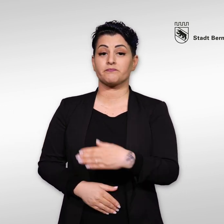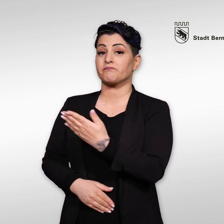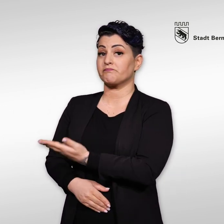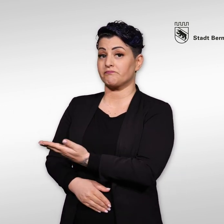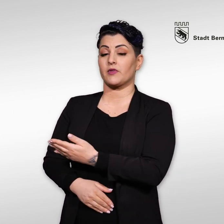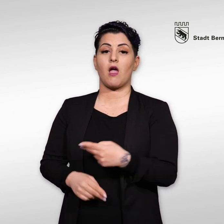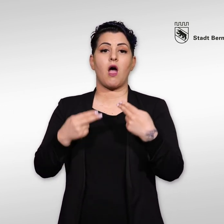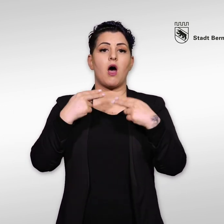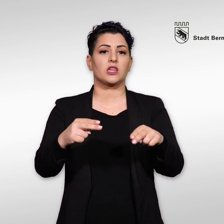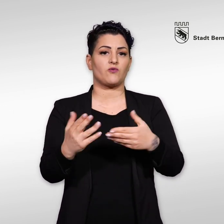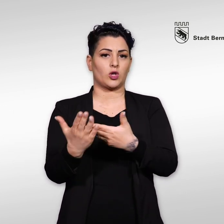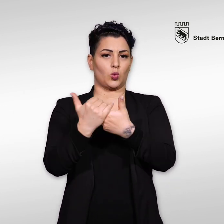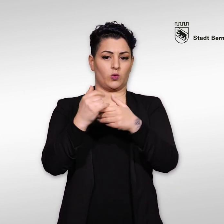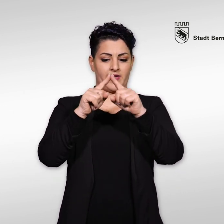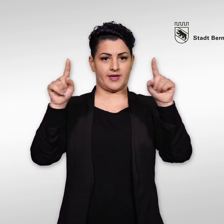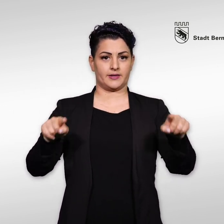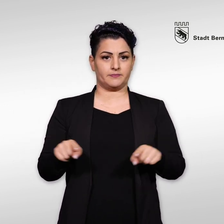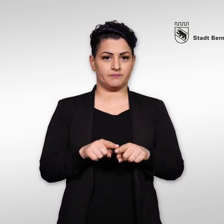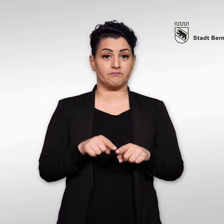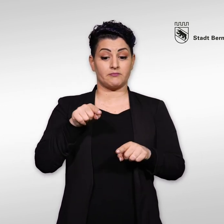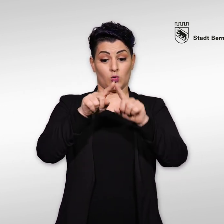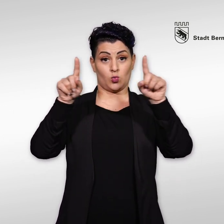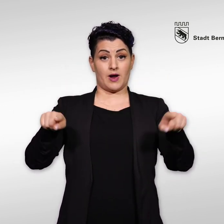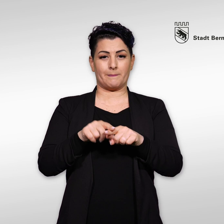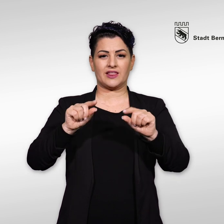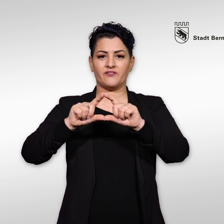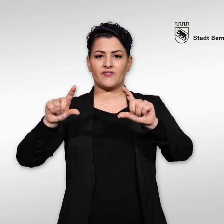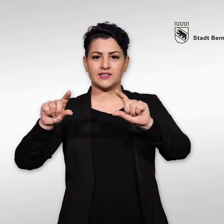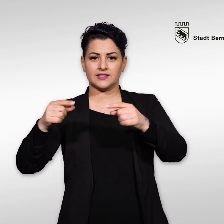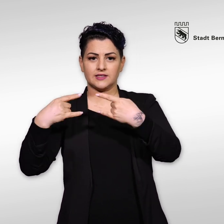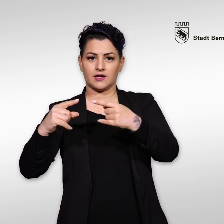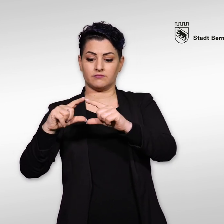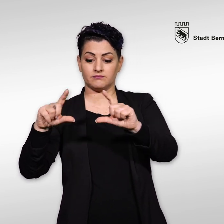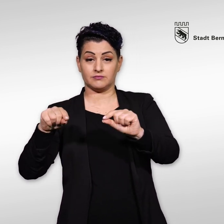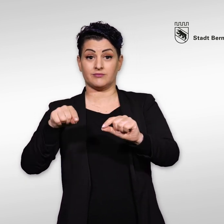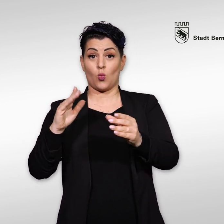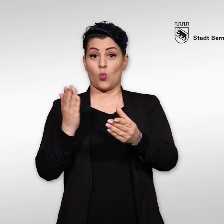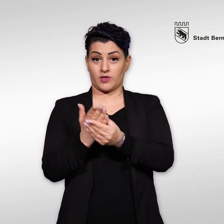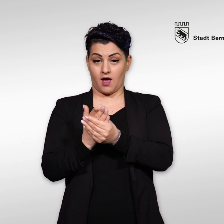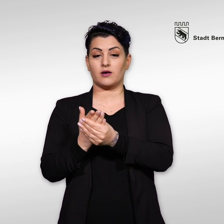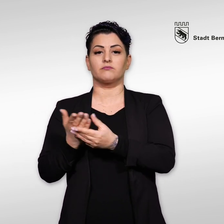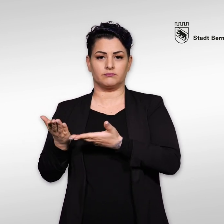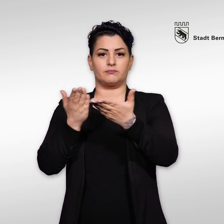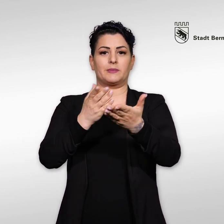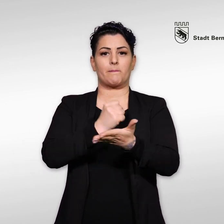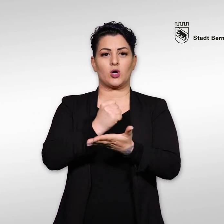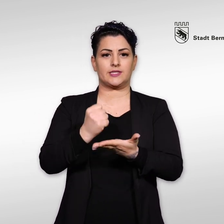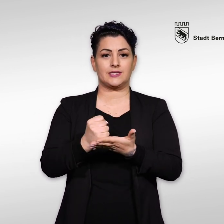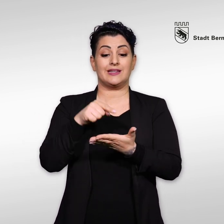Das Antwortkuvert Das Kuvert mit dem Fenster, in dem Sie die Unterlagen erhalten haben, ist gleichzeitig auch das Antwortkuvert.